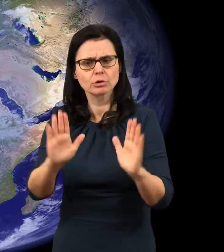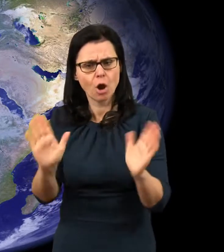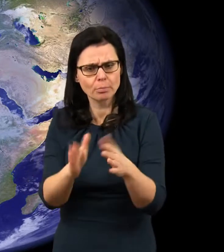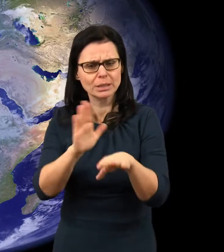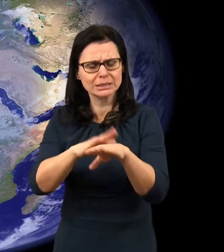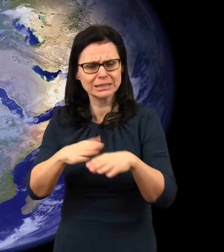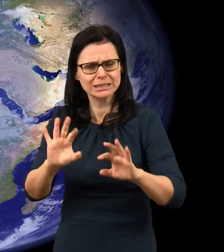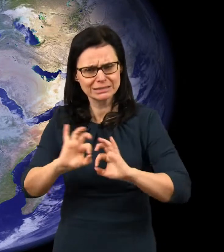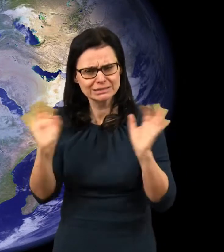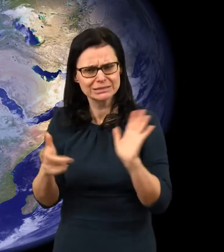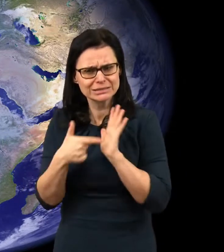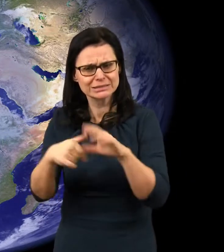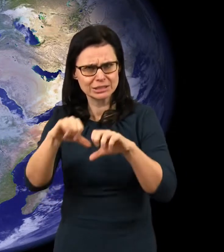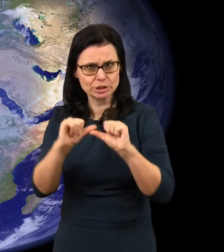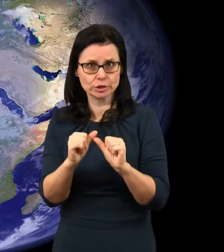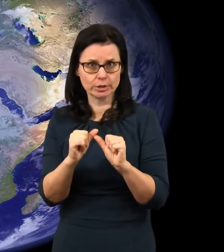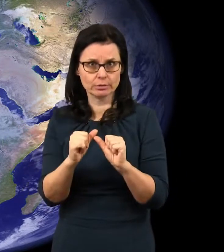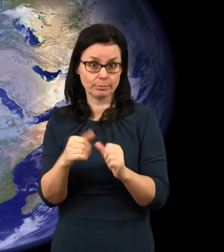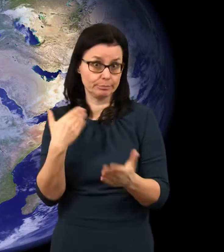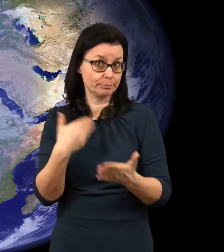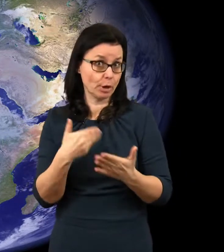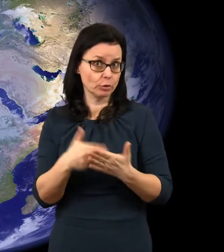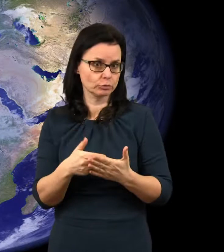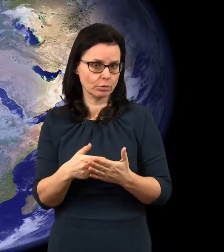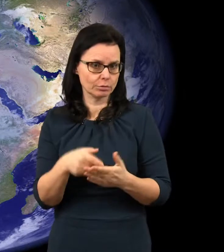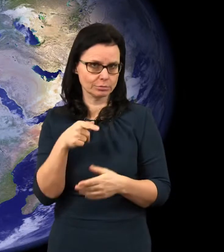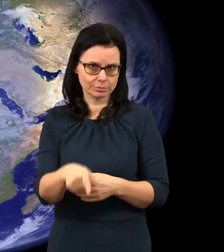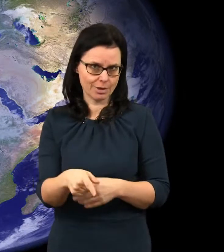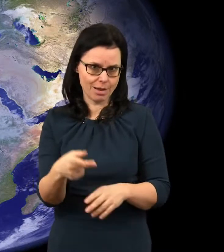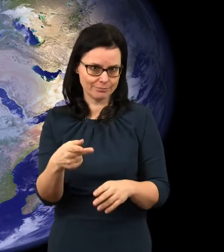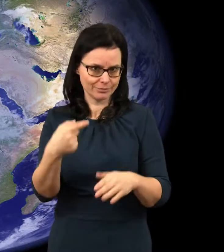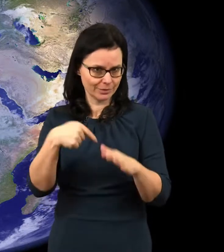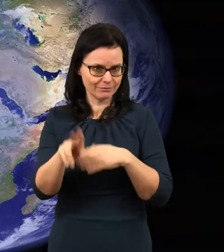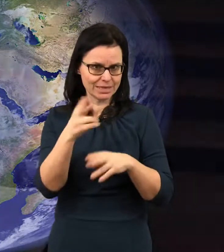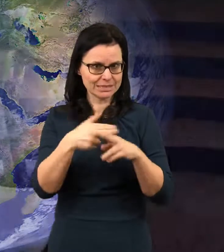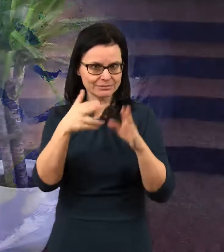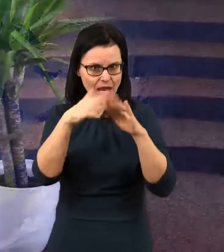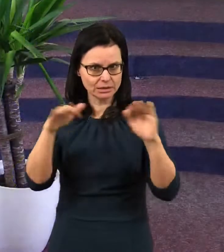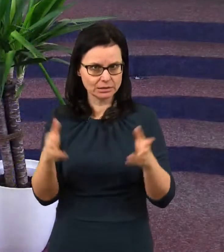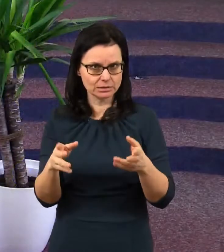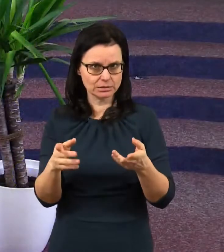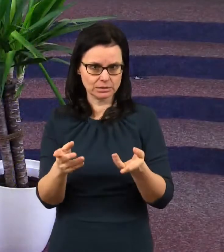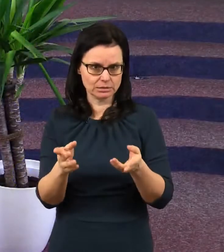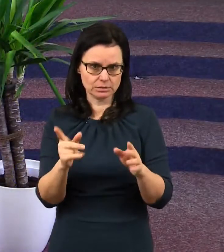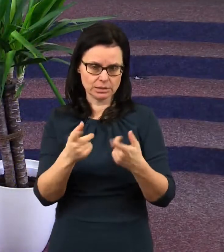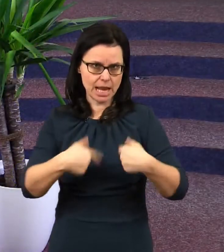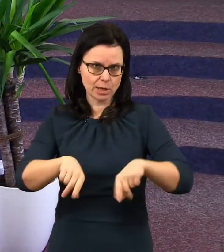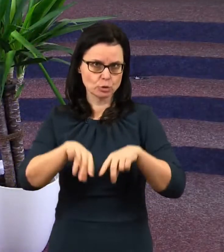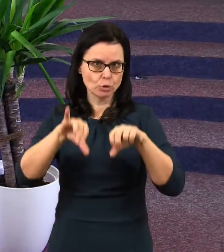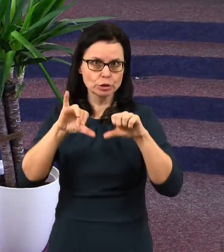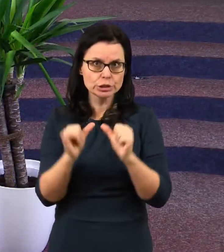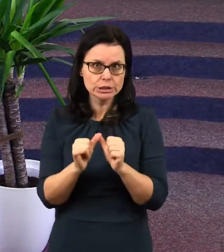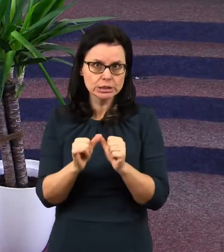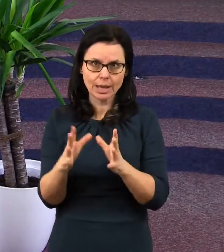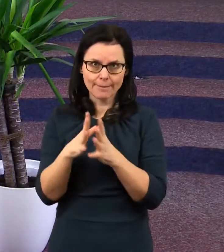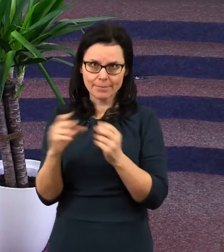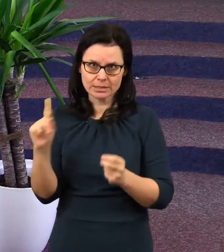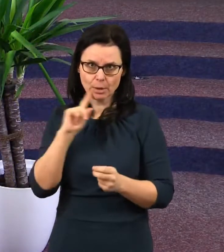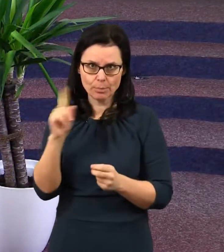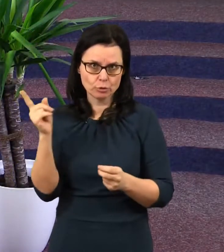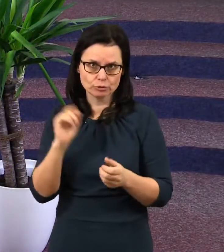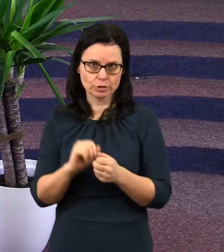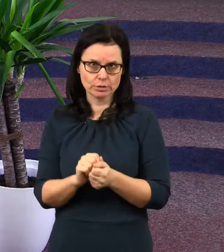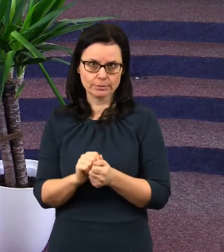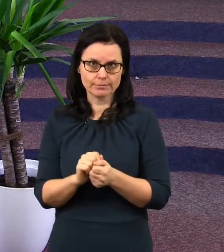A takže tam nemohou, ve svatyně se nemohou nacházet hříchy bezbožných.